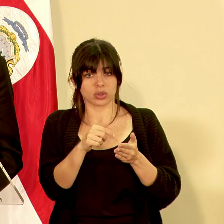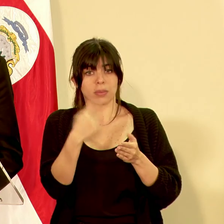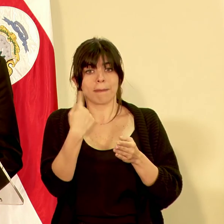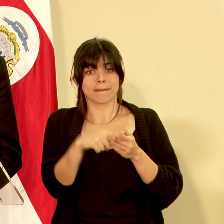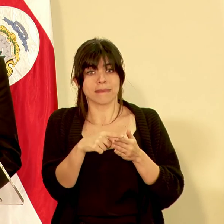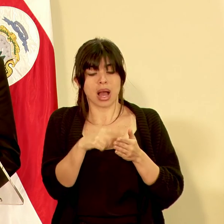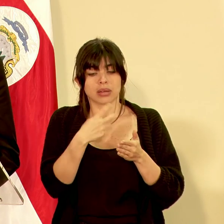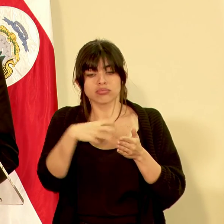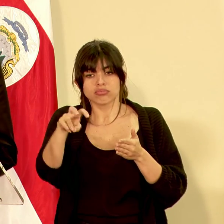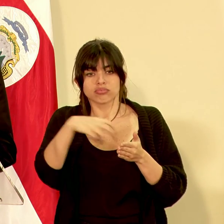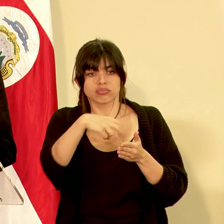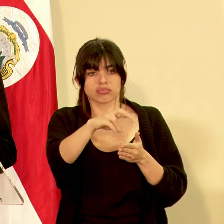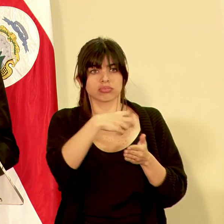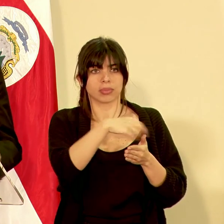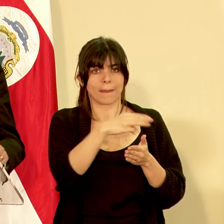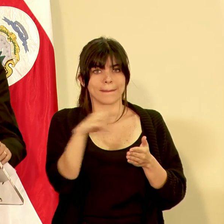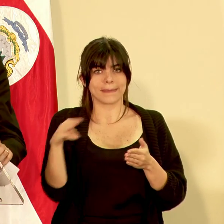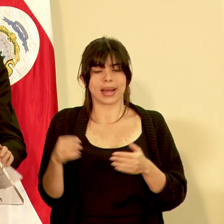transporte marítimo